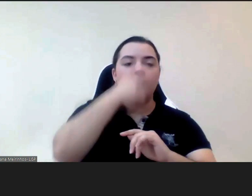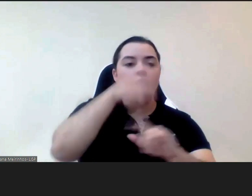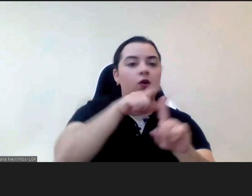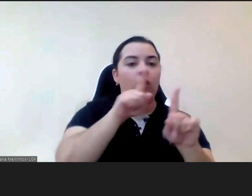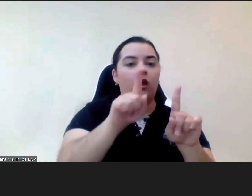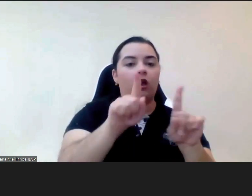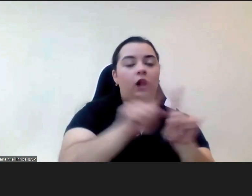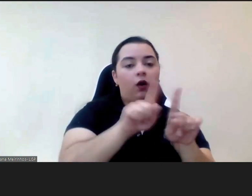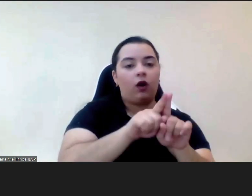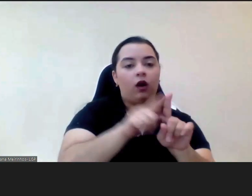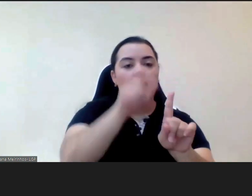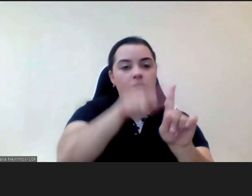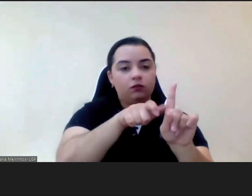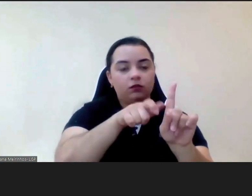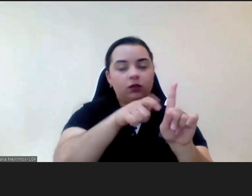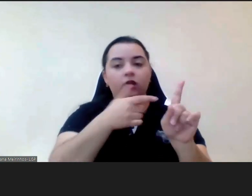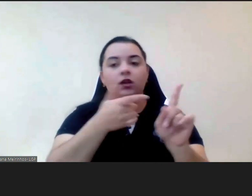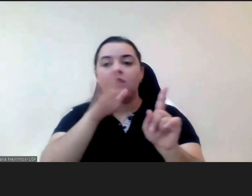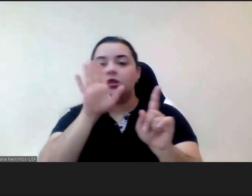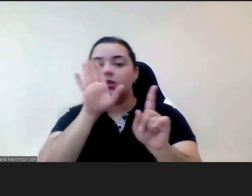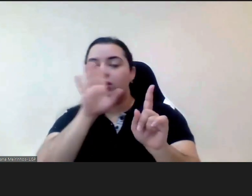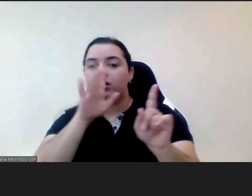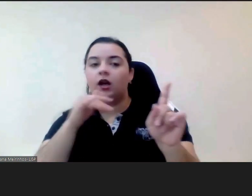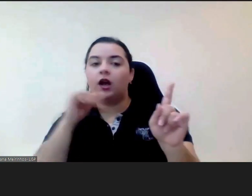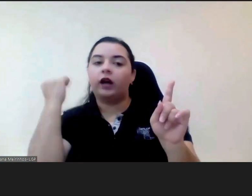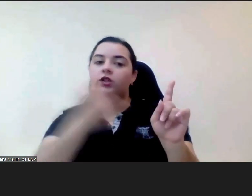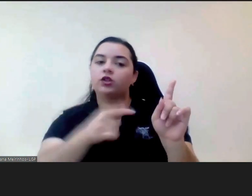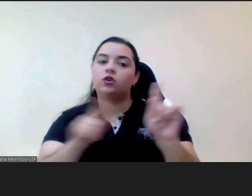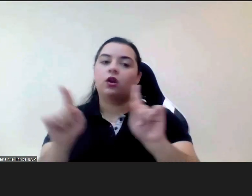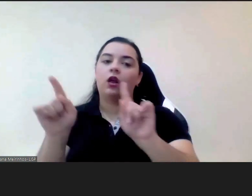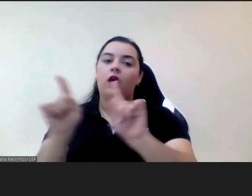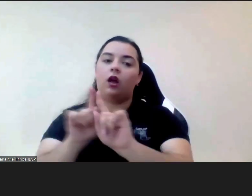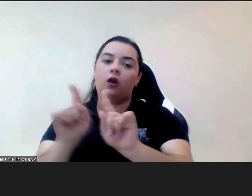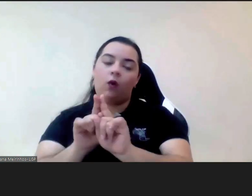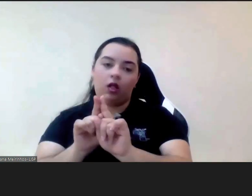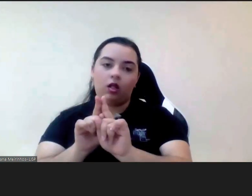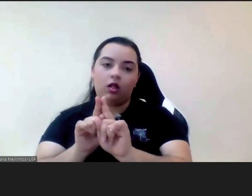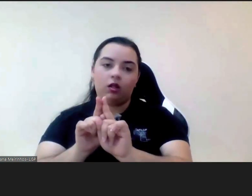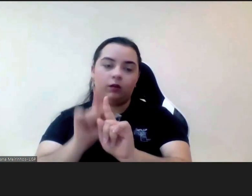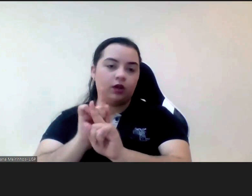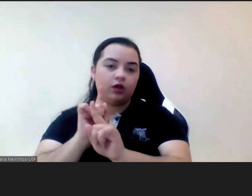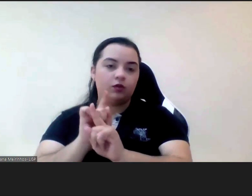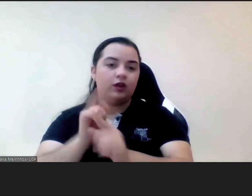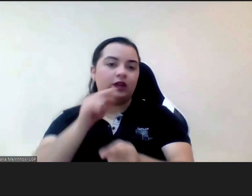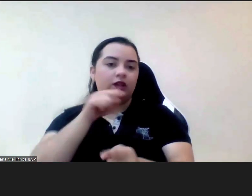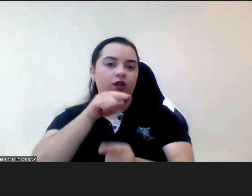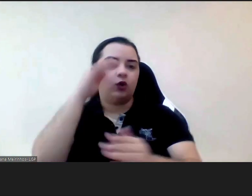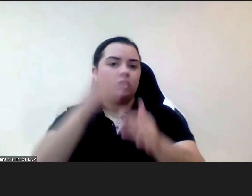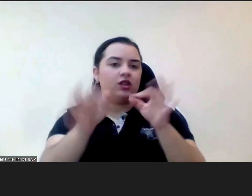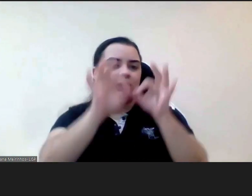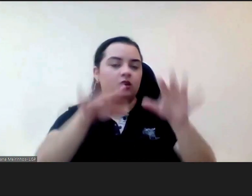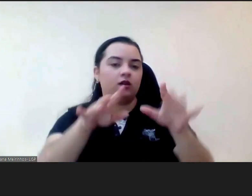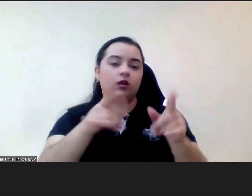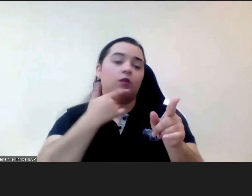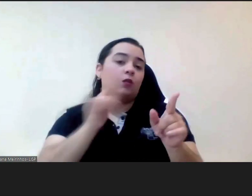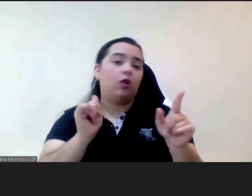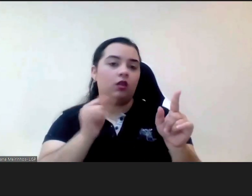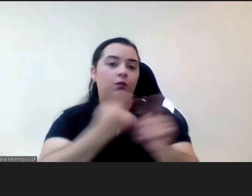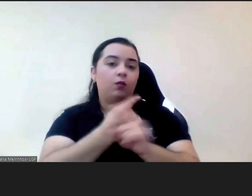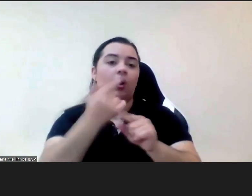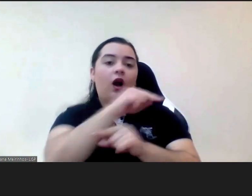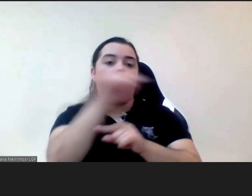agressor ora isso não podia continuar a suceder porque muitas vezes até sabemos que há uma